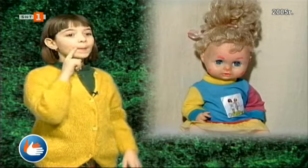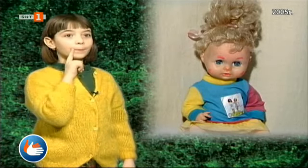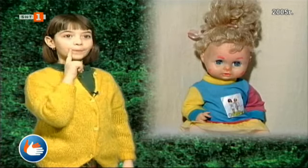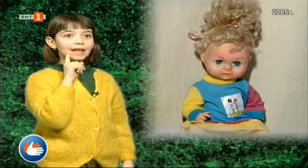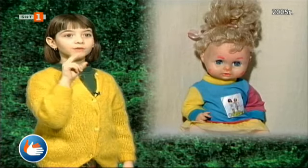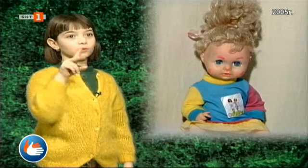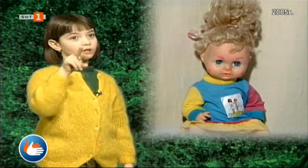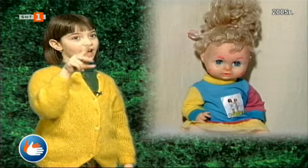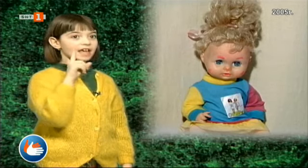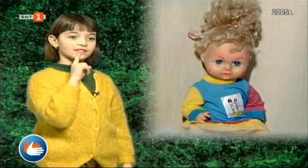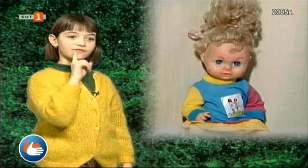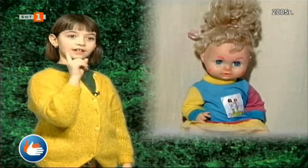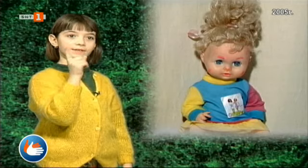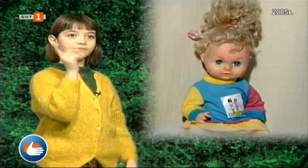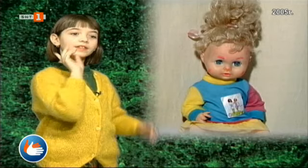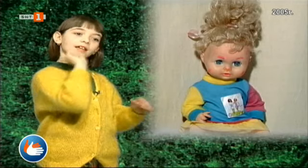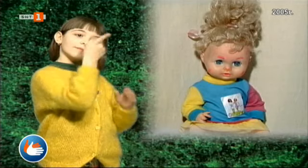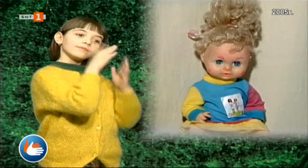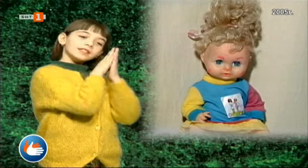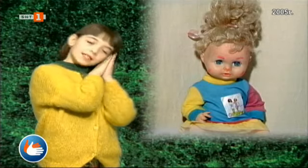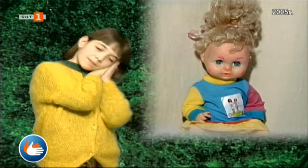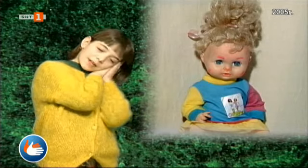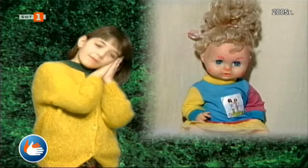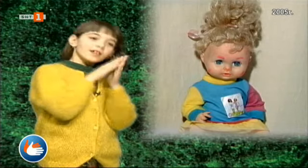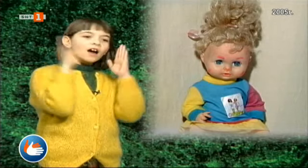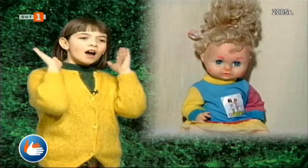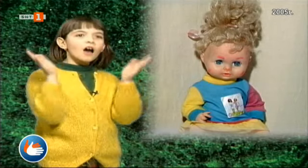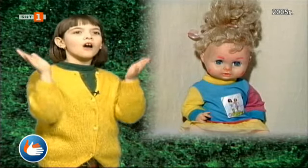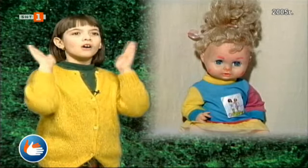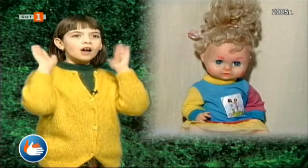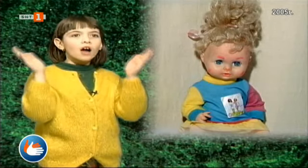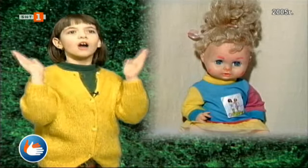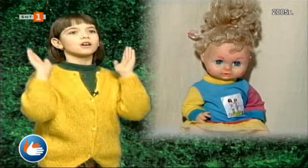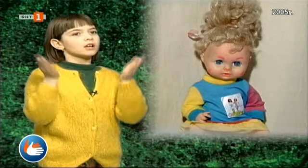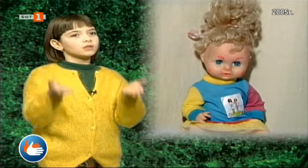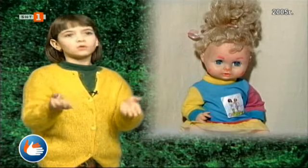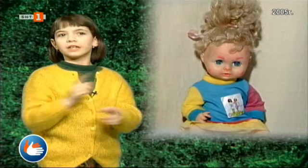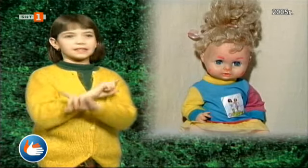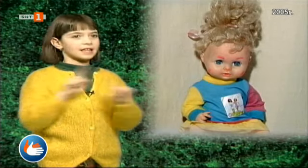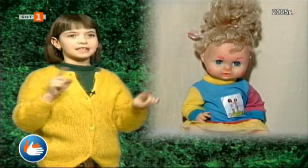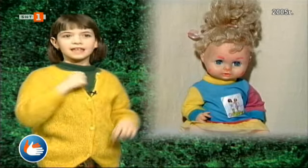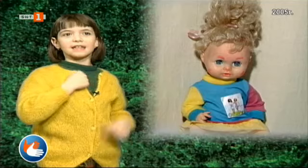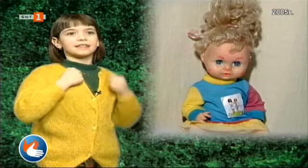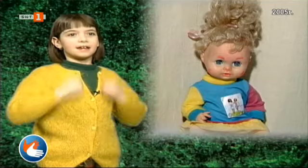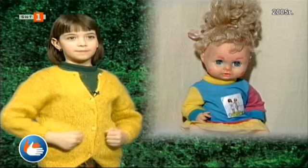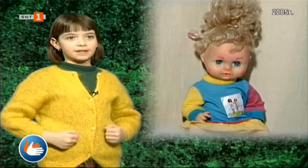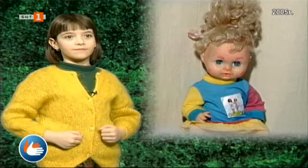Батко казва спи Ох! Ох! Той не се търби!